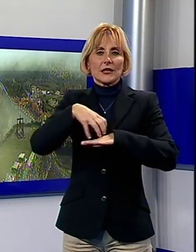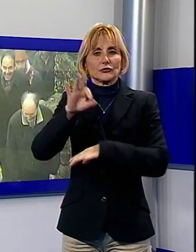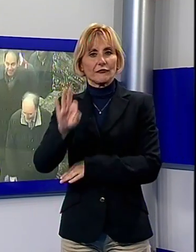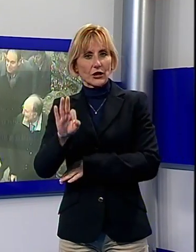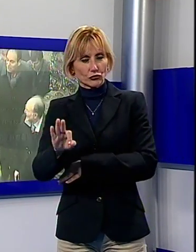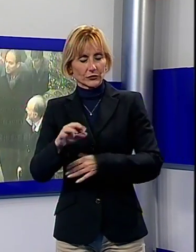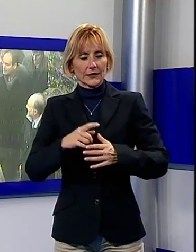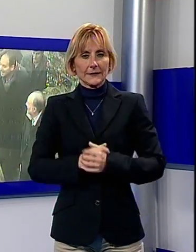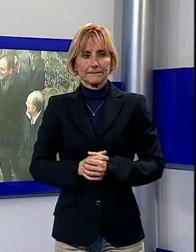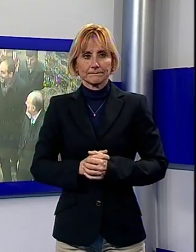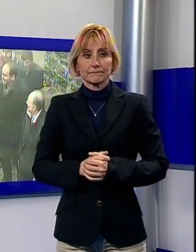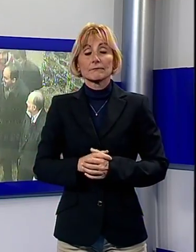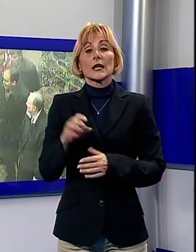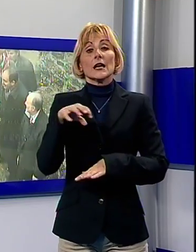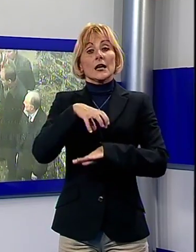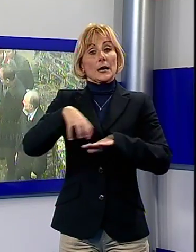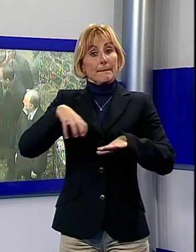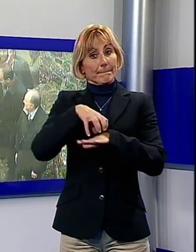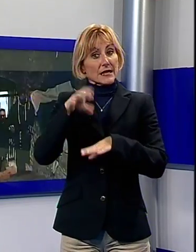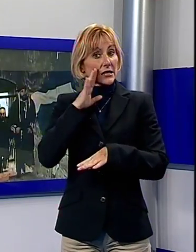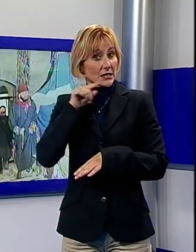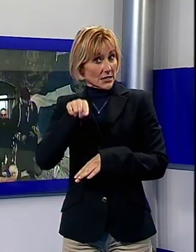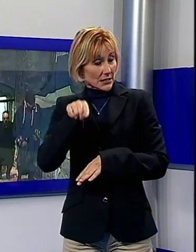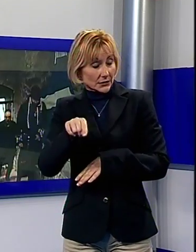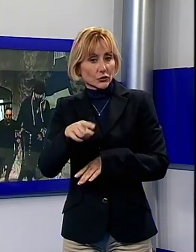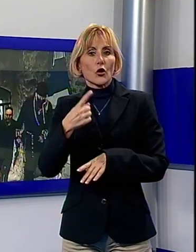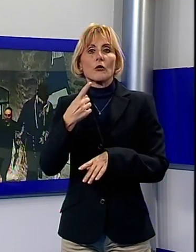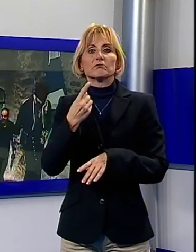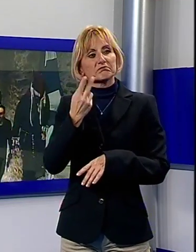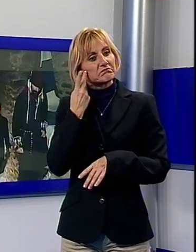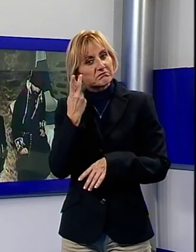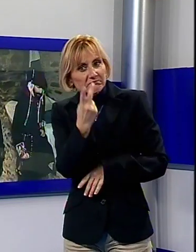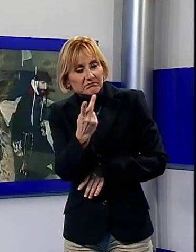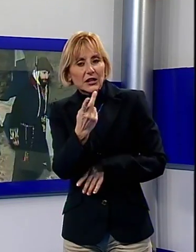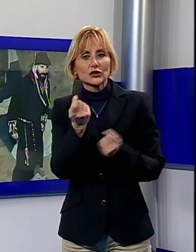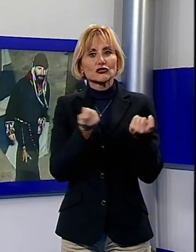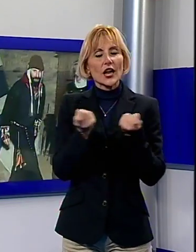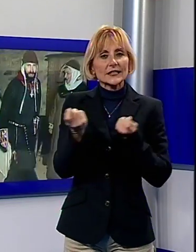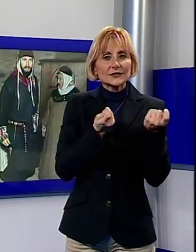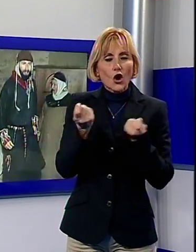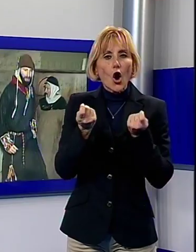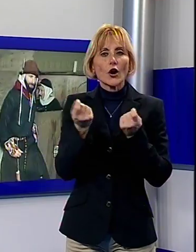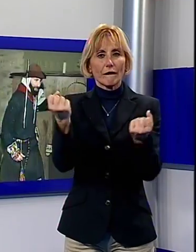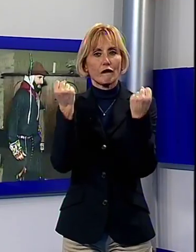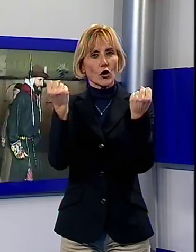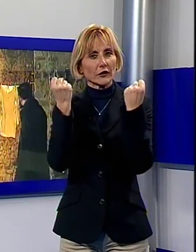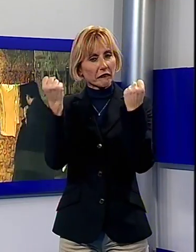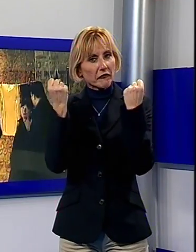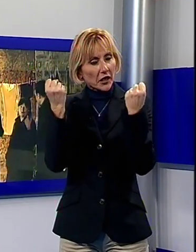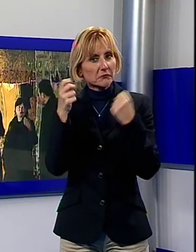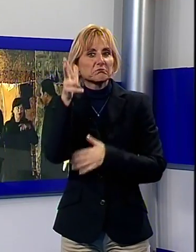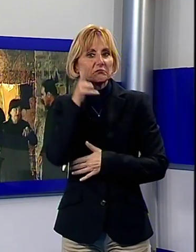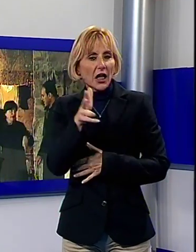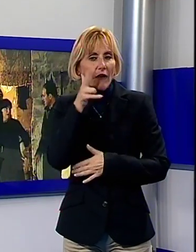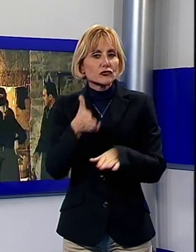Garfagnana. Il ministro, durante la sua visita, ha espresso il suo apprezzamento per la gestione della fortificazione Estense da